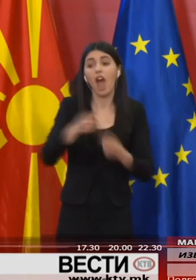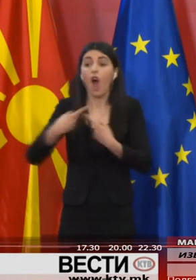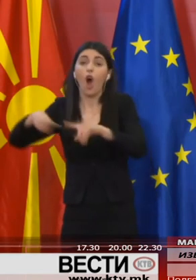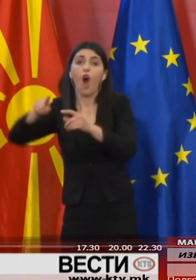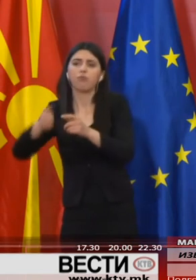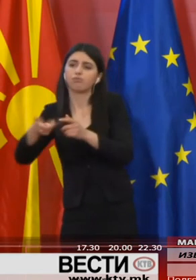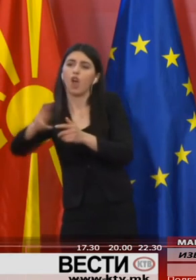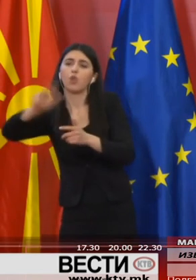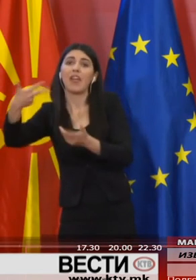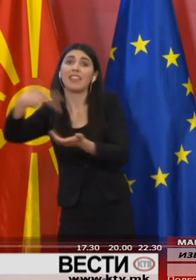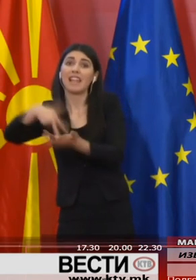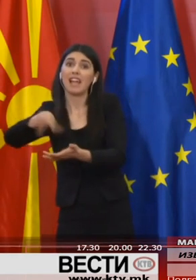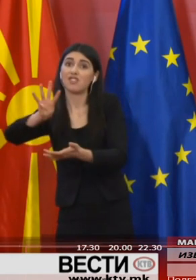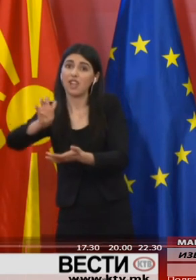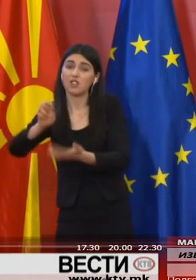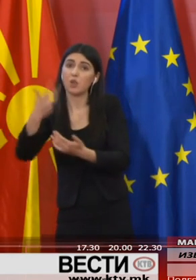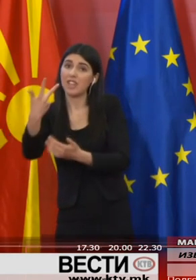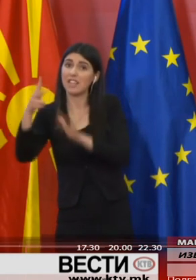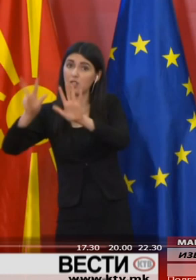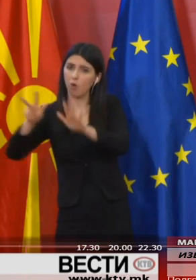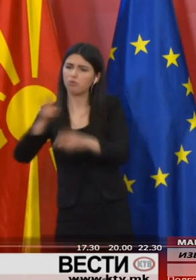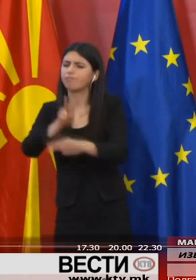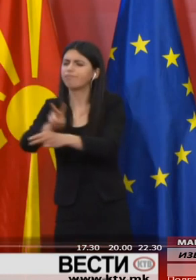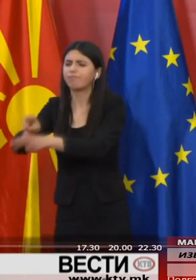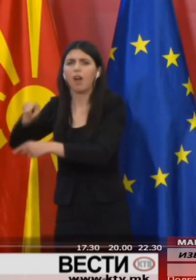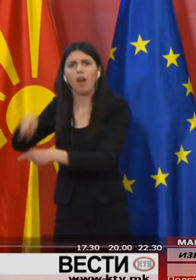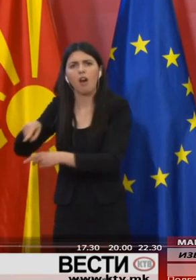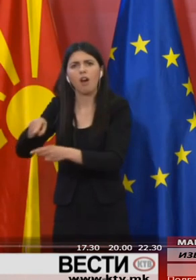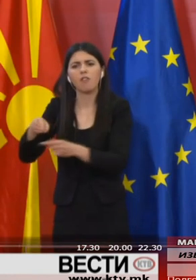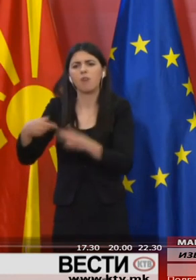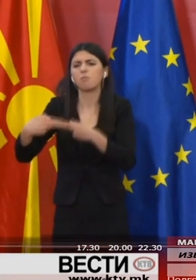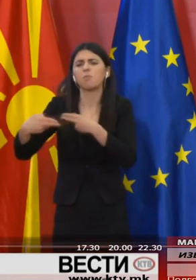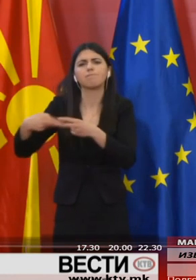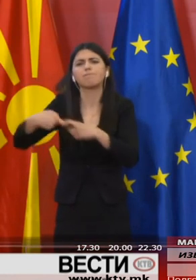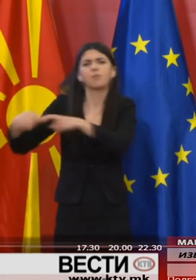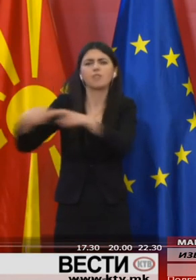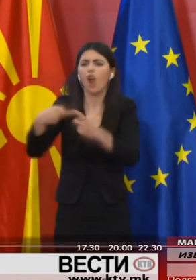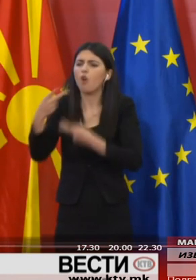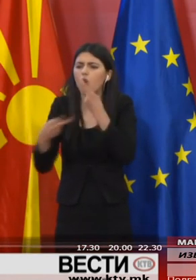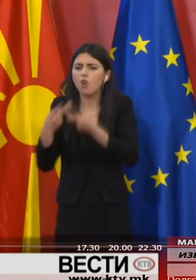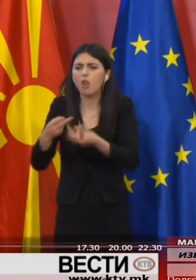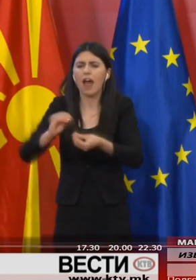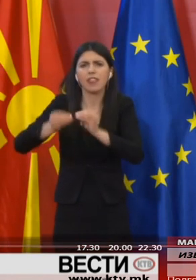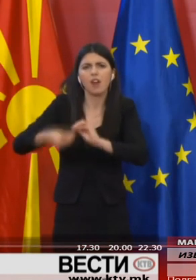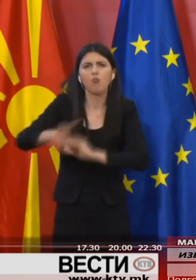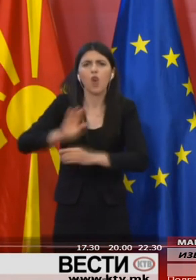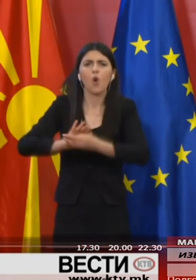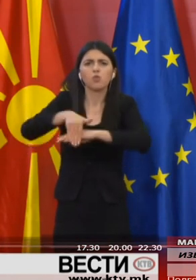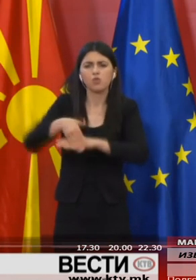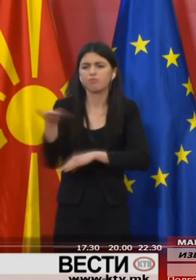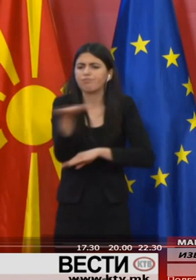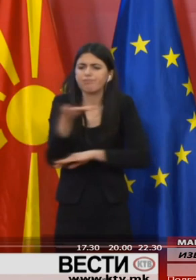останатите 3438 надзори се однесуваат на контрола на работата на трговските услужни и